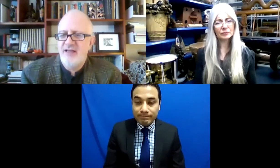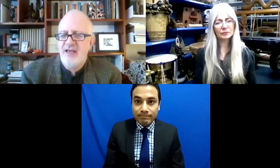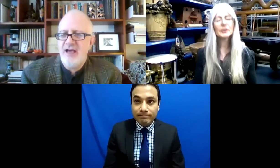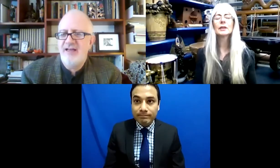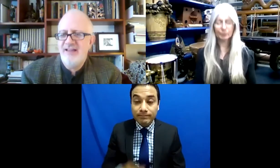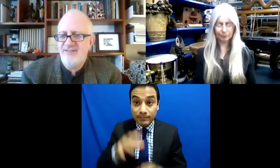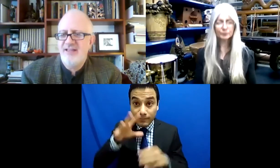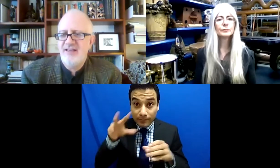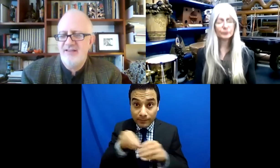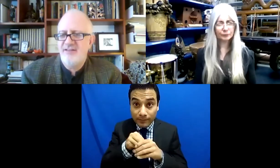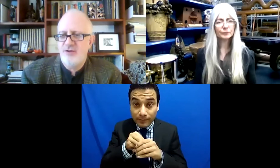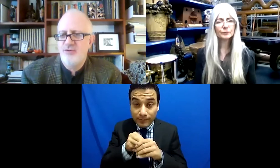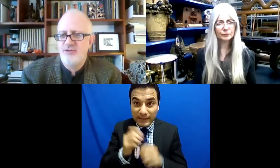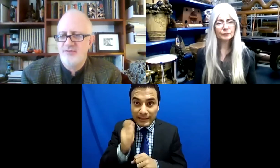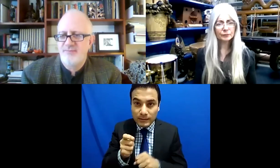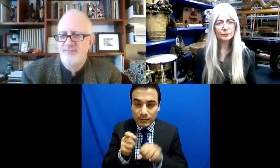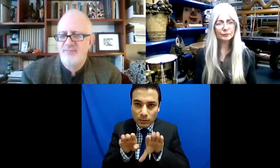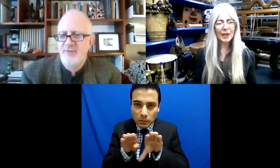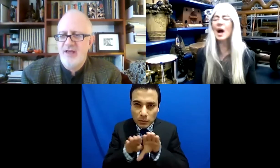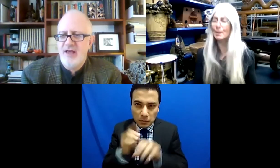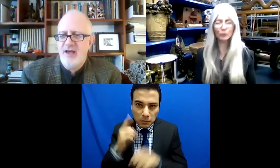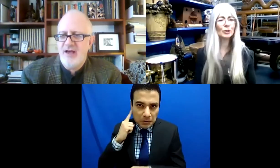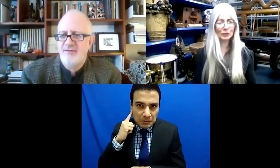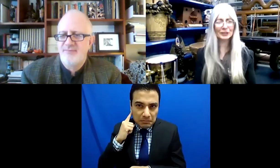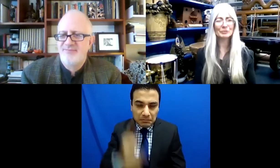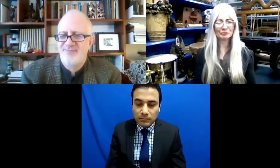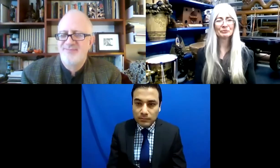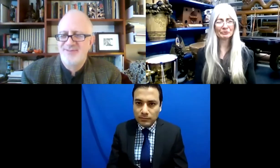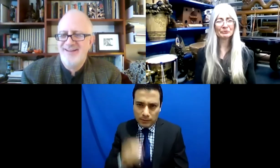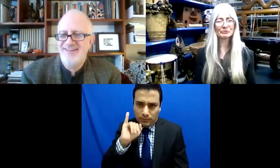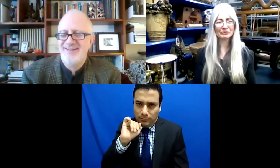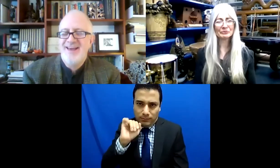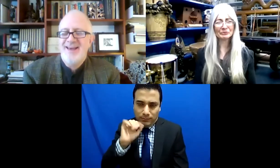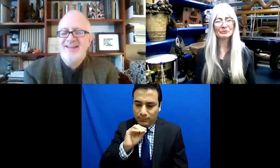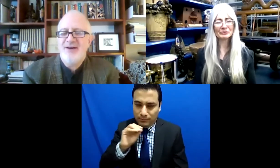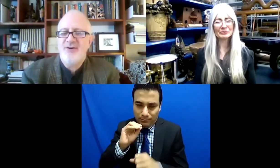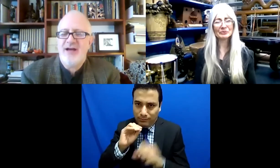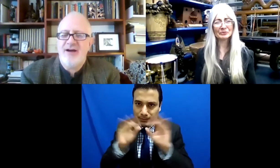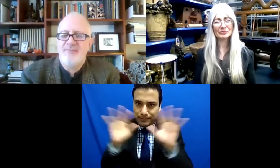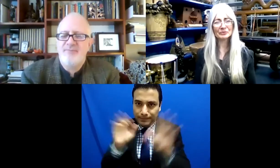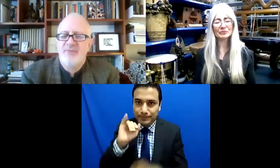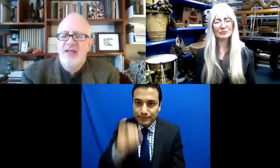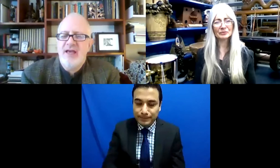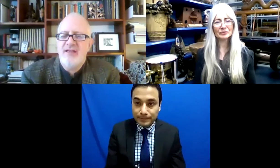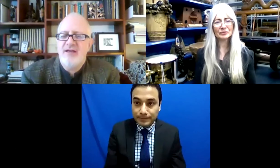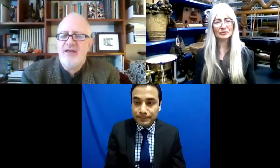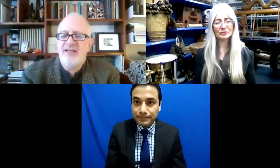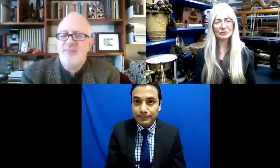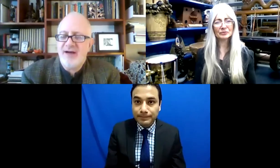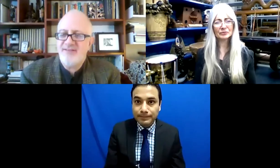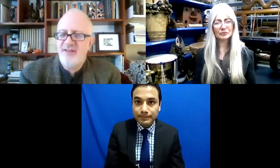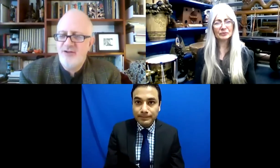la inclusión es una forma de escuchar. Escuchar es una forma de inclusión. Correcto. Sí.